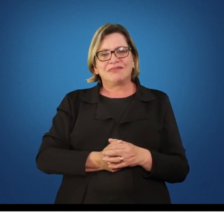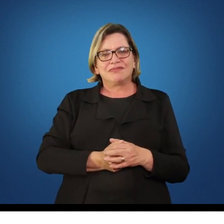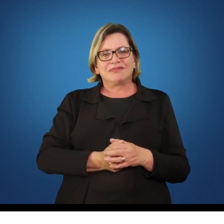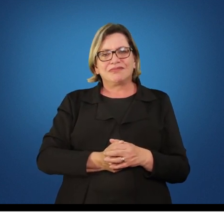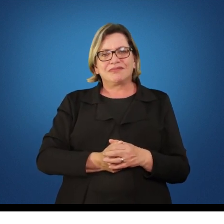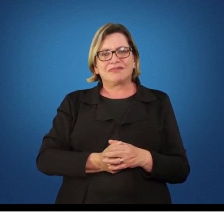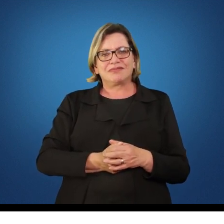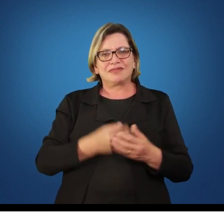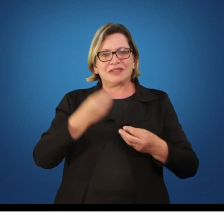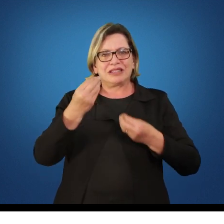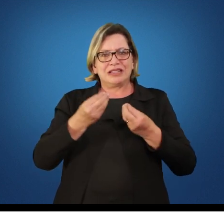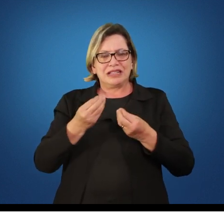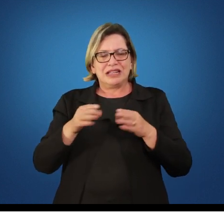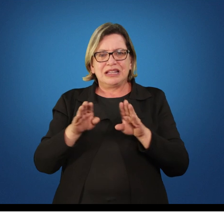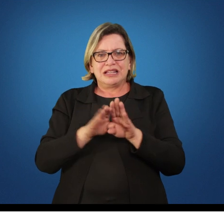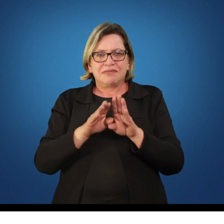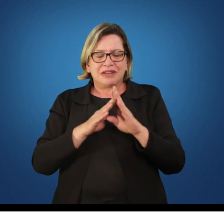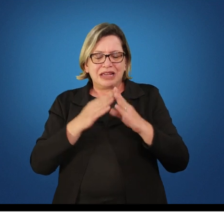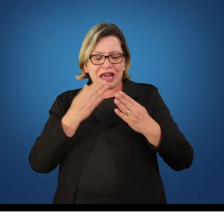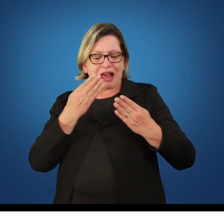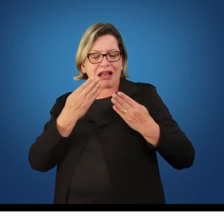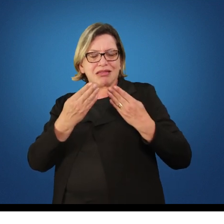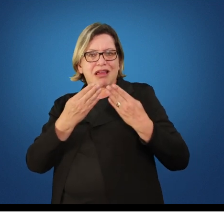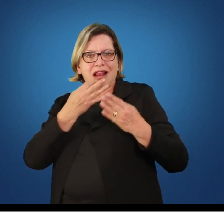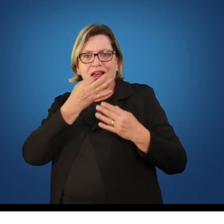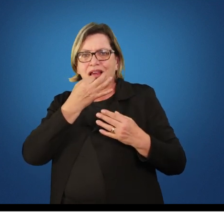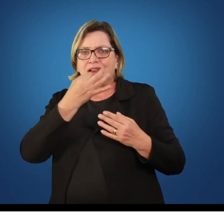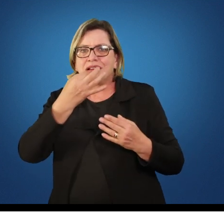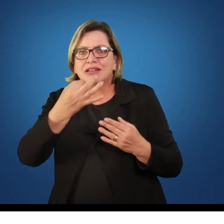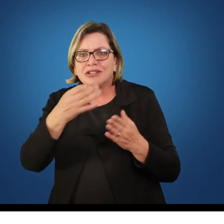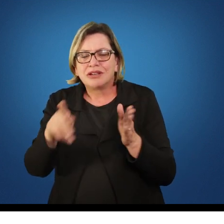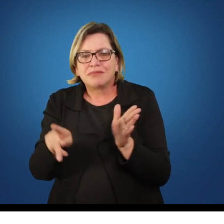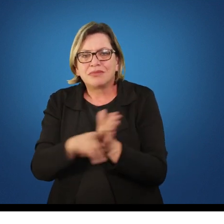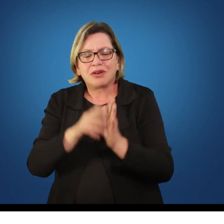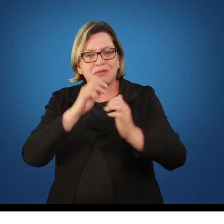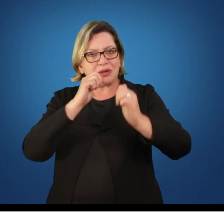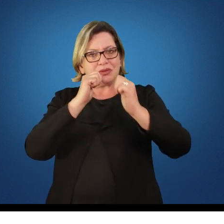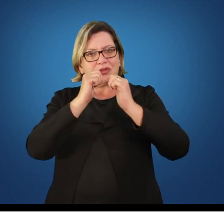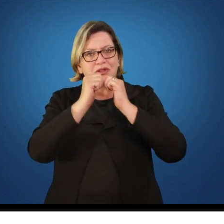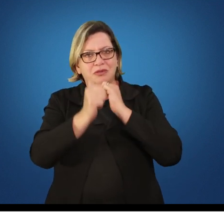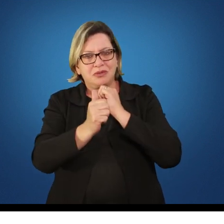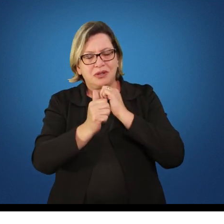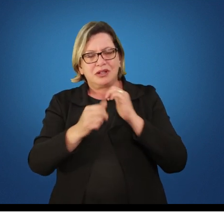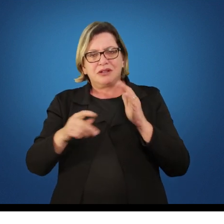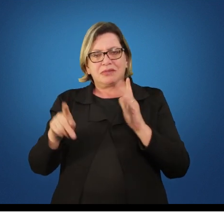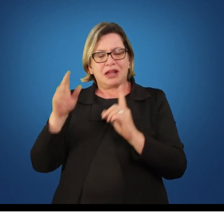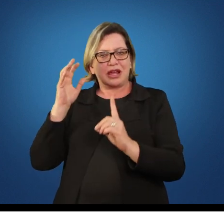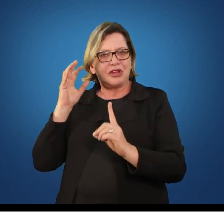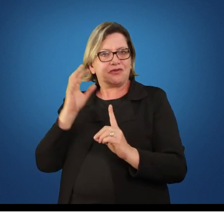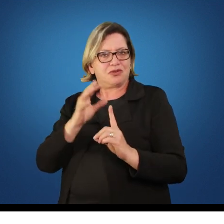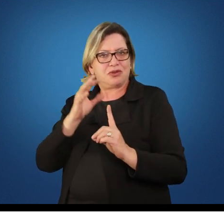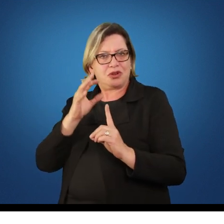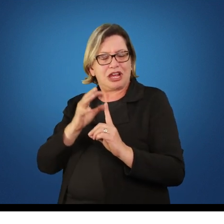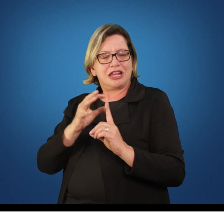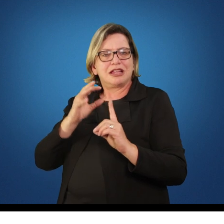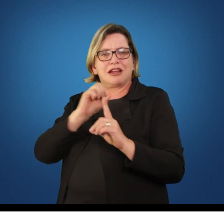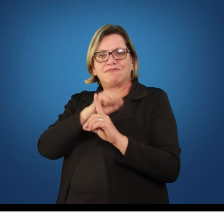A análise crítica ao uso do esporte como instrumento de mobilidade social. esse é um item que eu